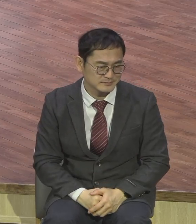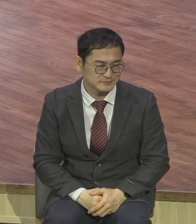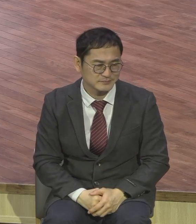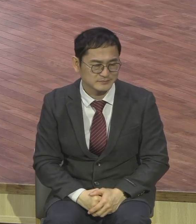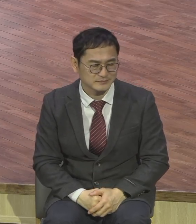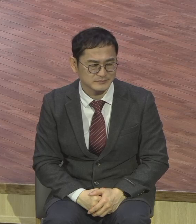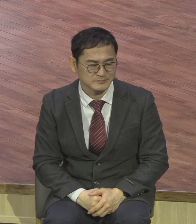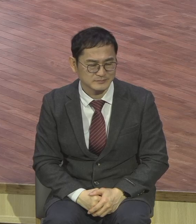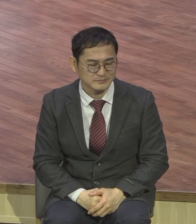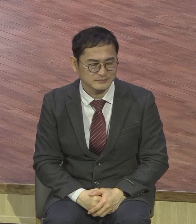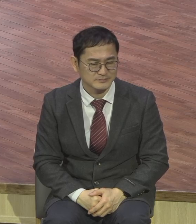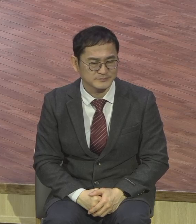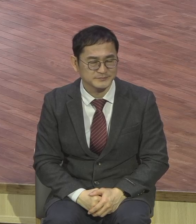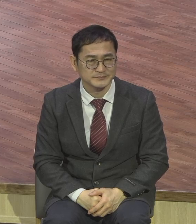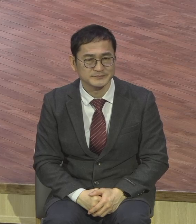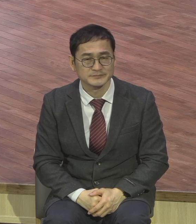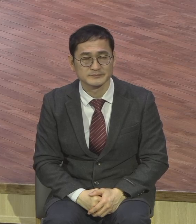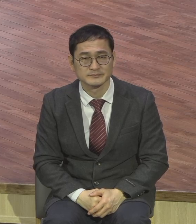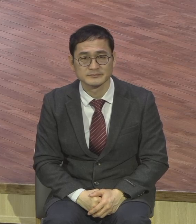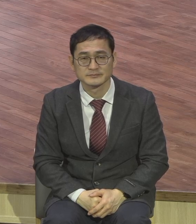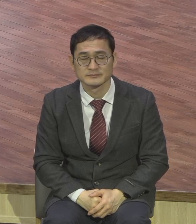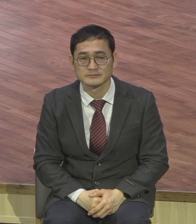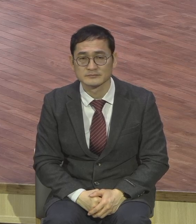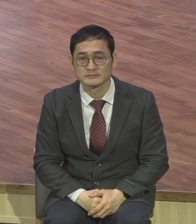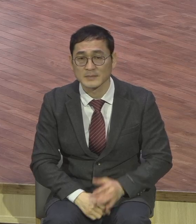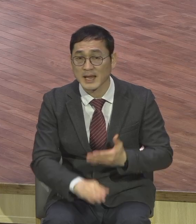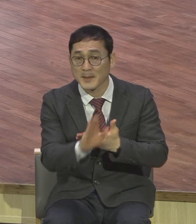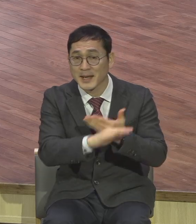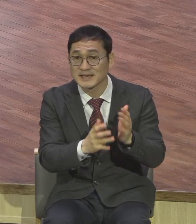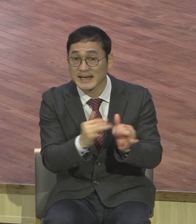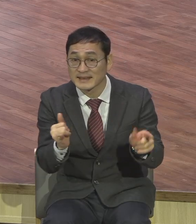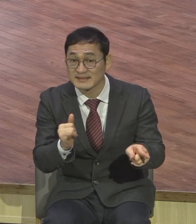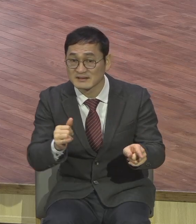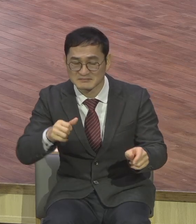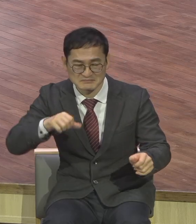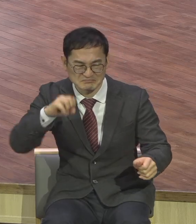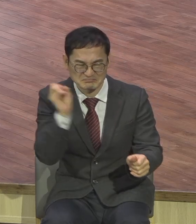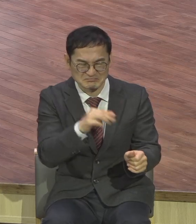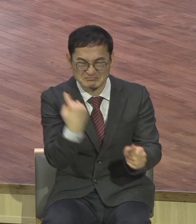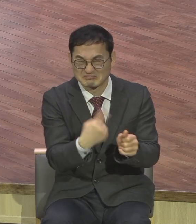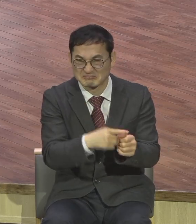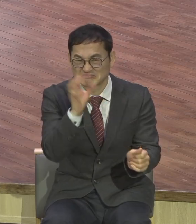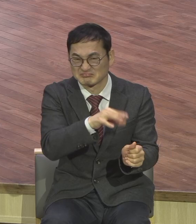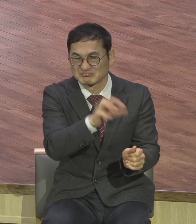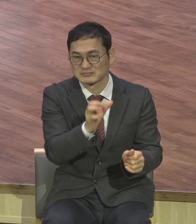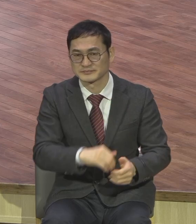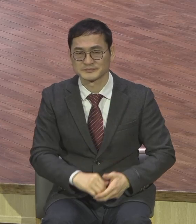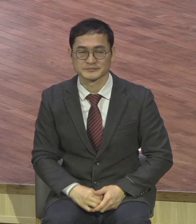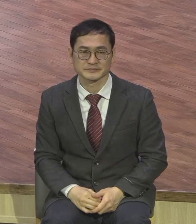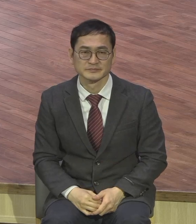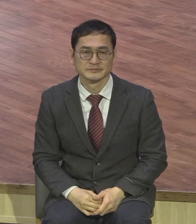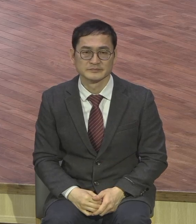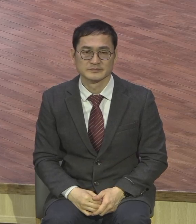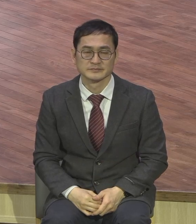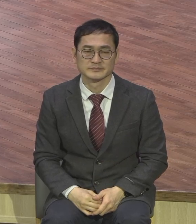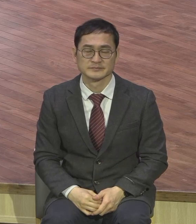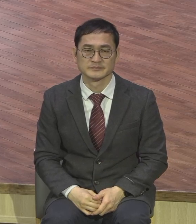예수님께서 바르신들이 이런 모습이 판단사고나 실수로